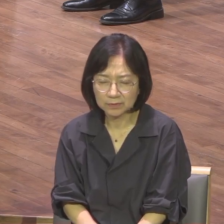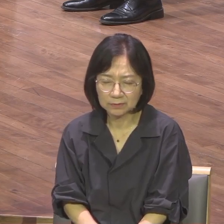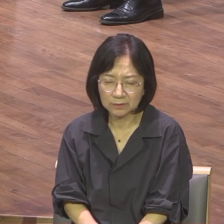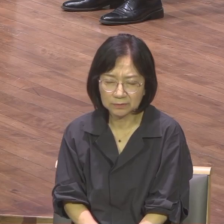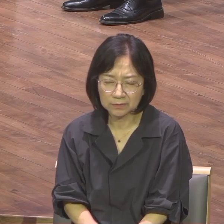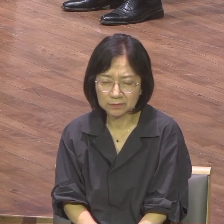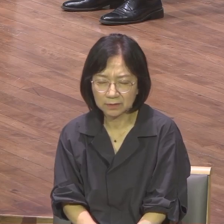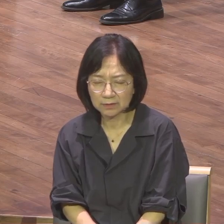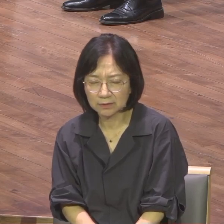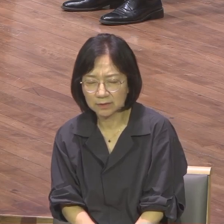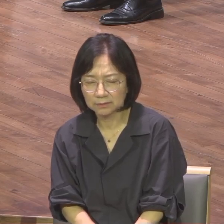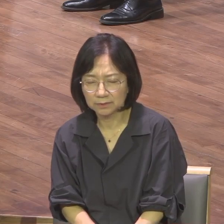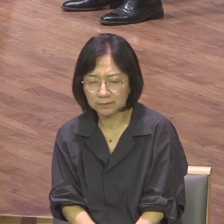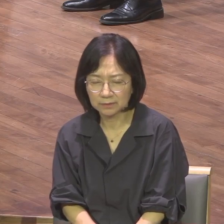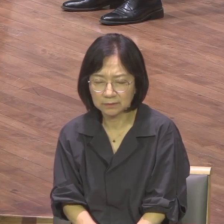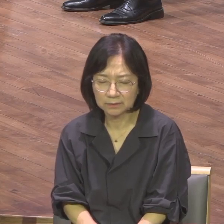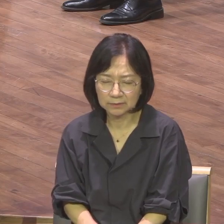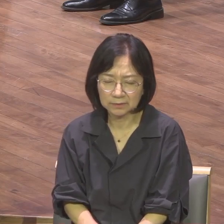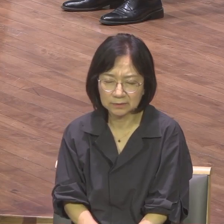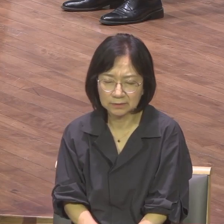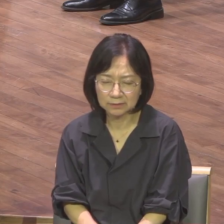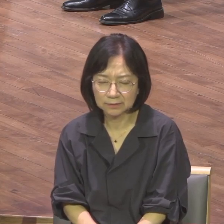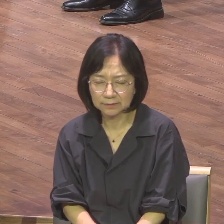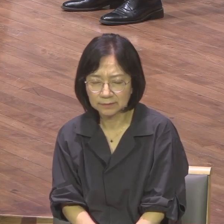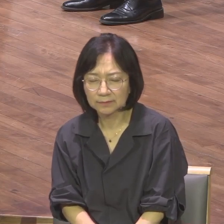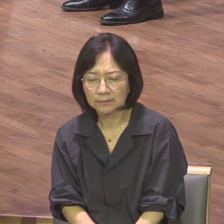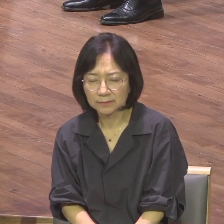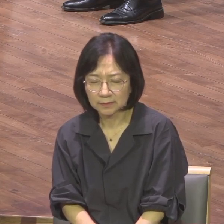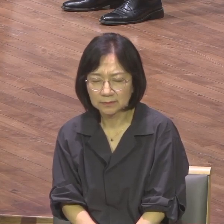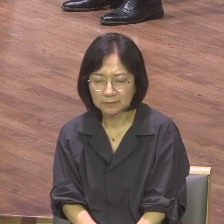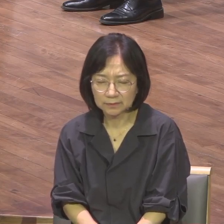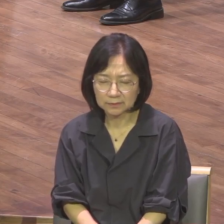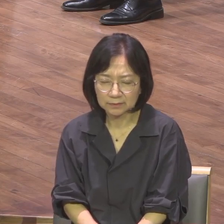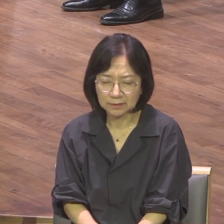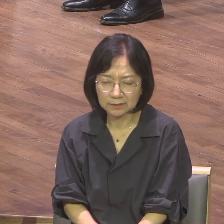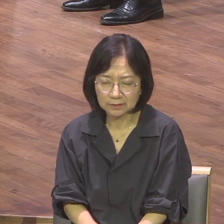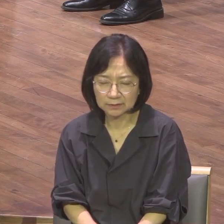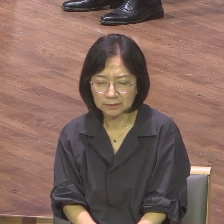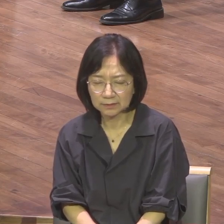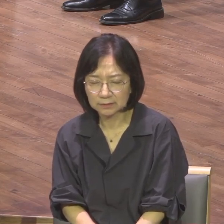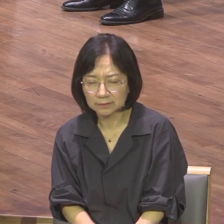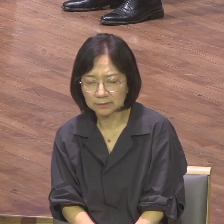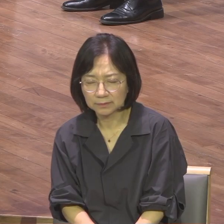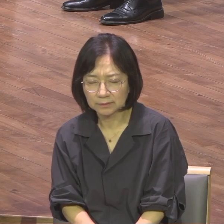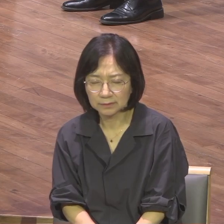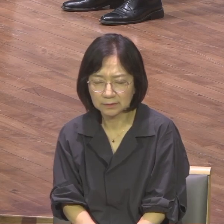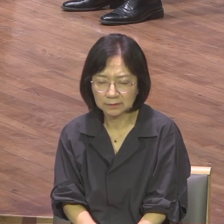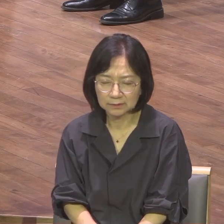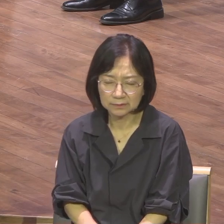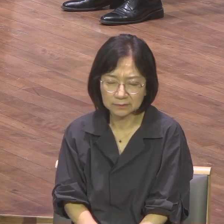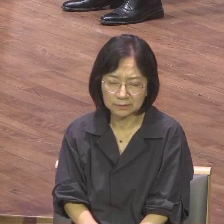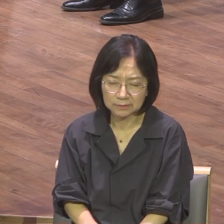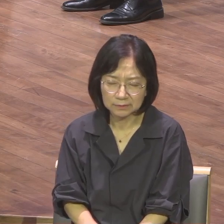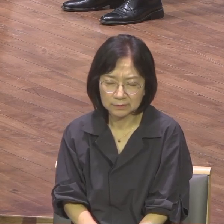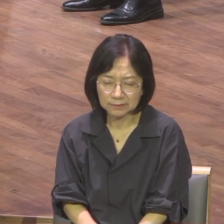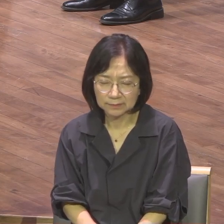성취에 쓰임받는 가장 축복된 삶이 되어질 수 하나님 역사하여 주시옵소서 고통이도의 머리대신 머리돌대신은